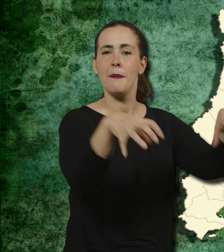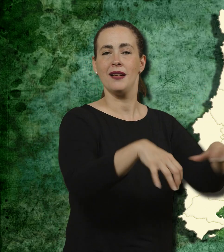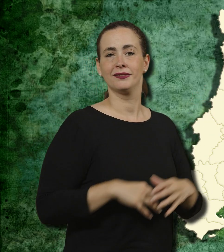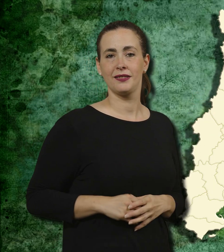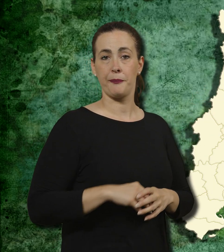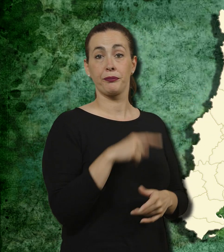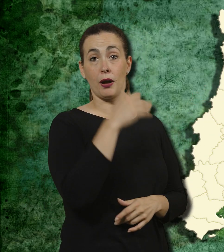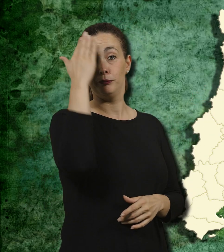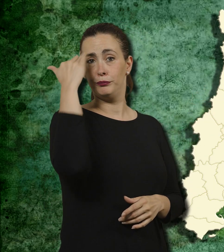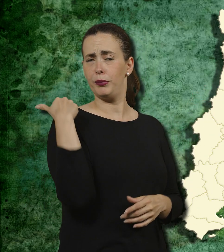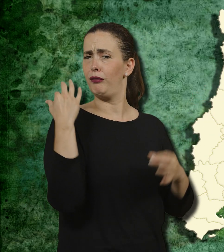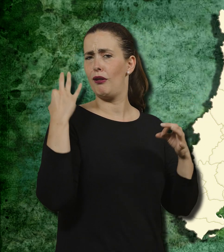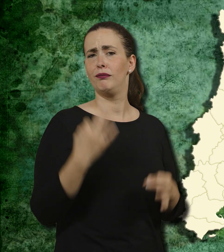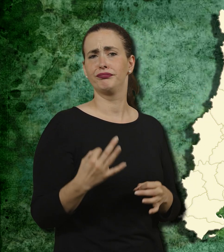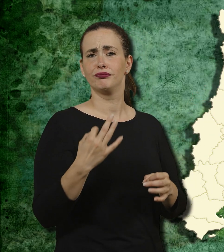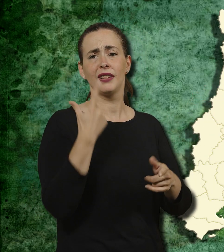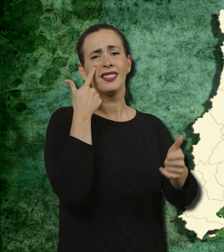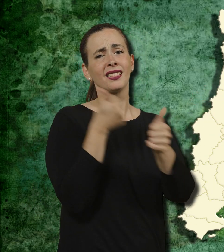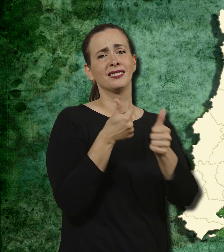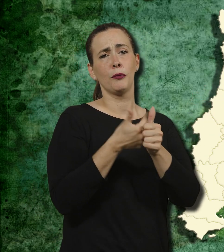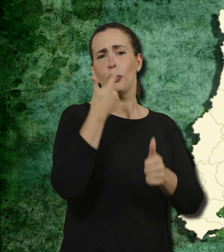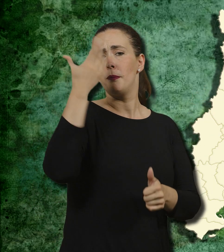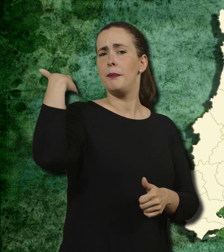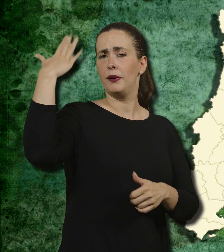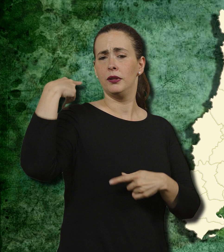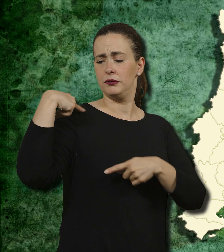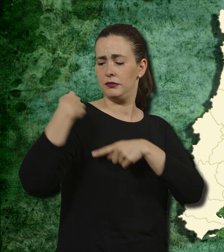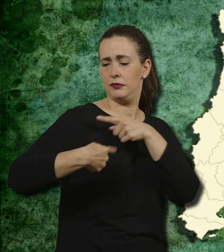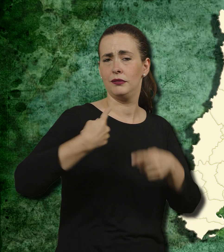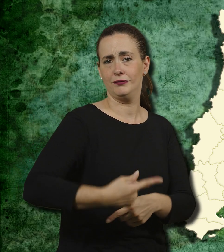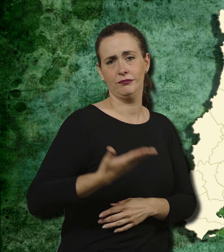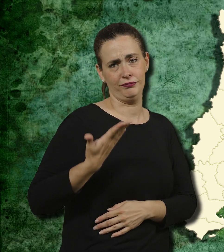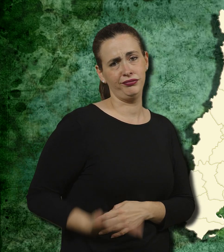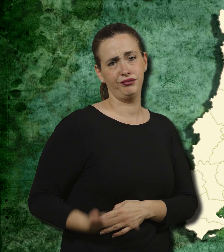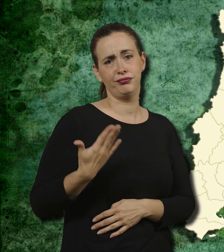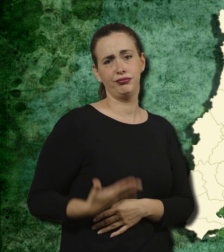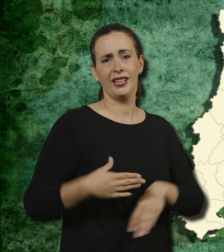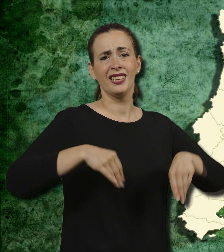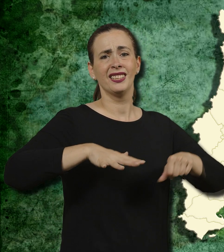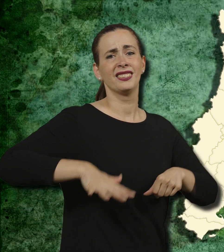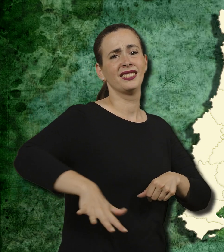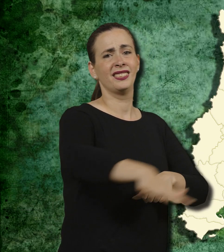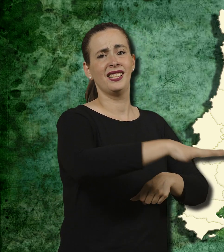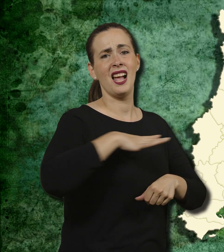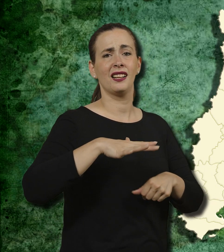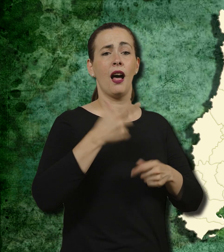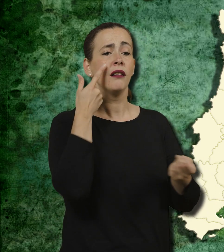per les seves fons i per les masies escampades per tot el terme municipal. Testimoni del passat païral d'una terra